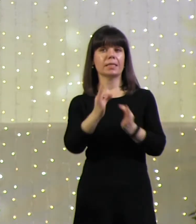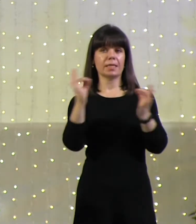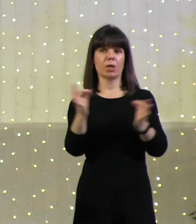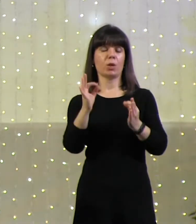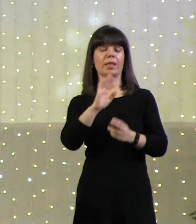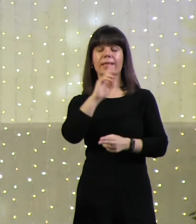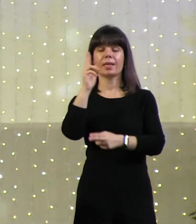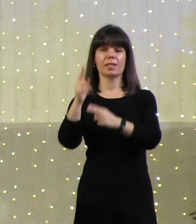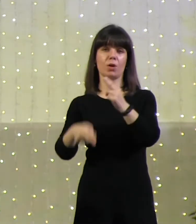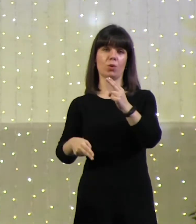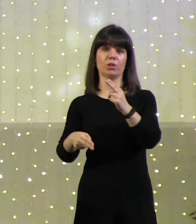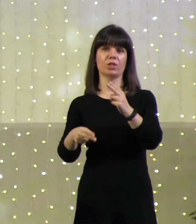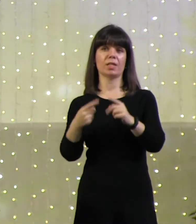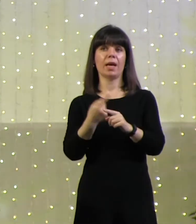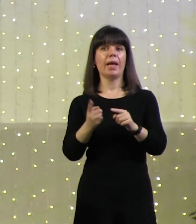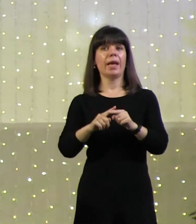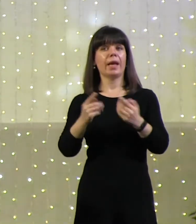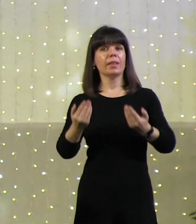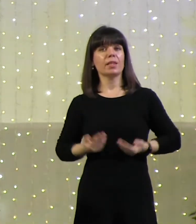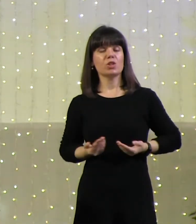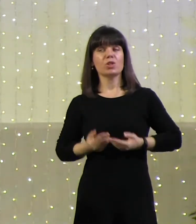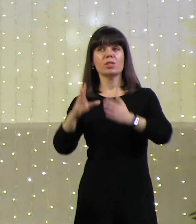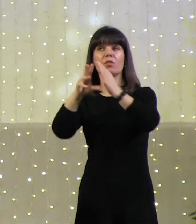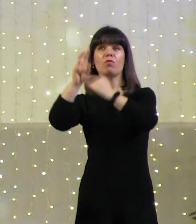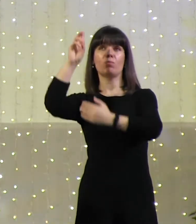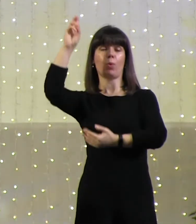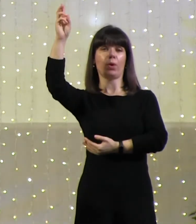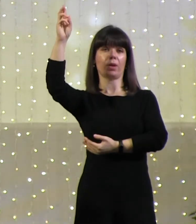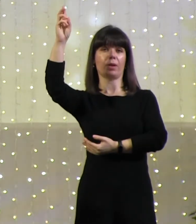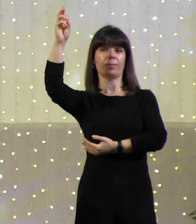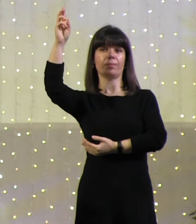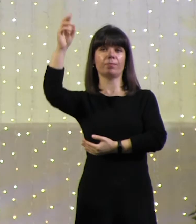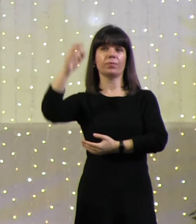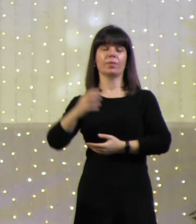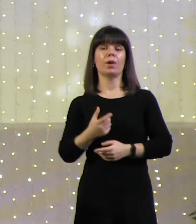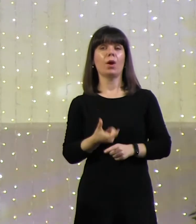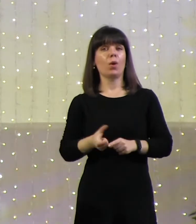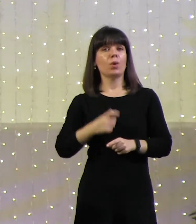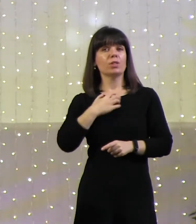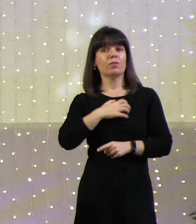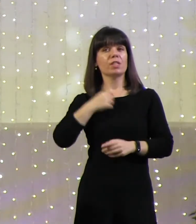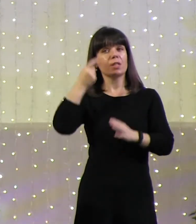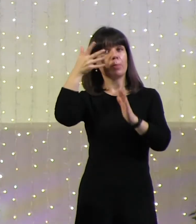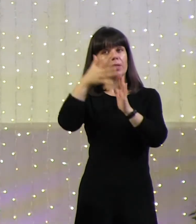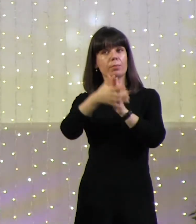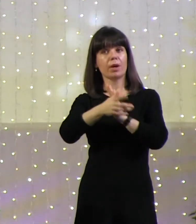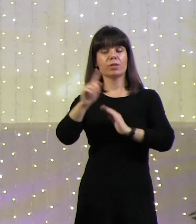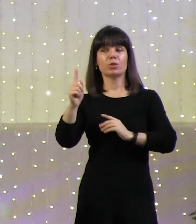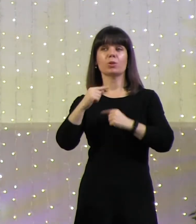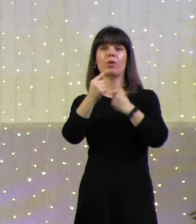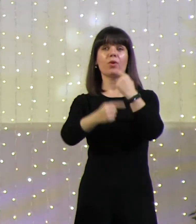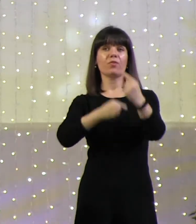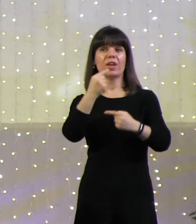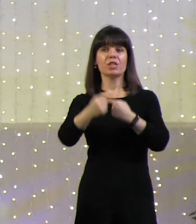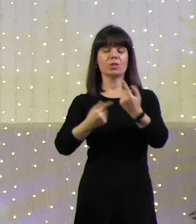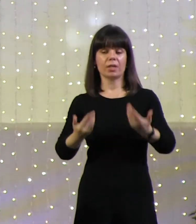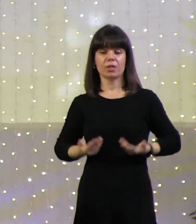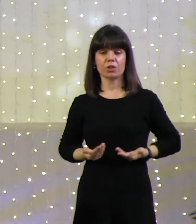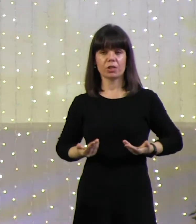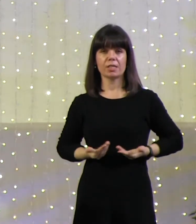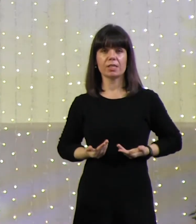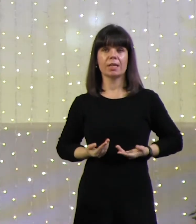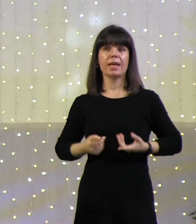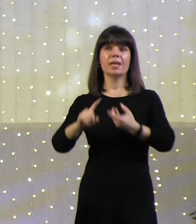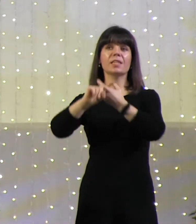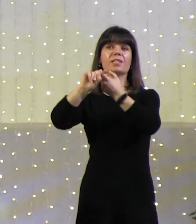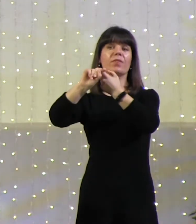не закончится, и это жизнь в Боге. Важно понимать, что жизнь вечная, это жизнь, связанная с